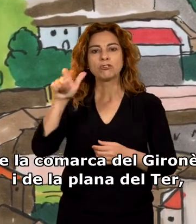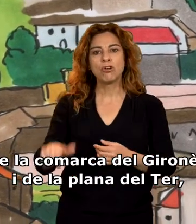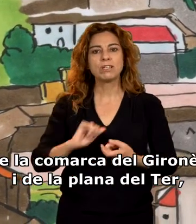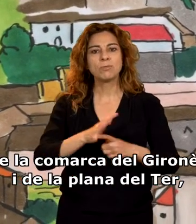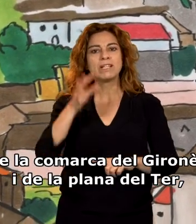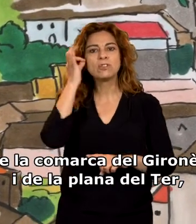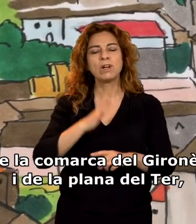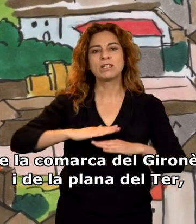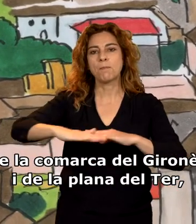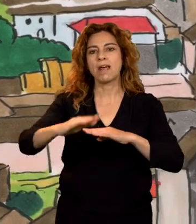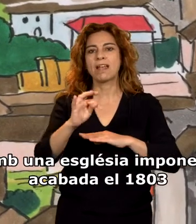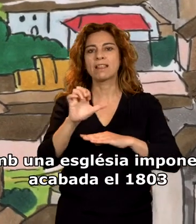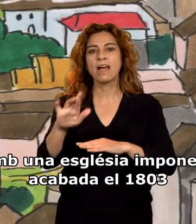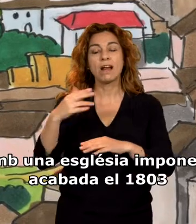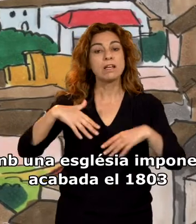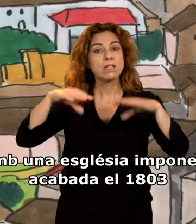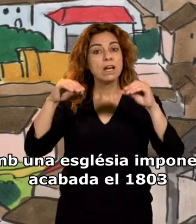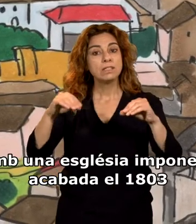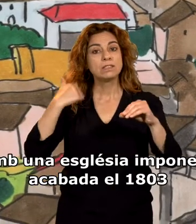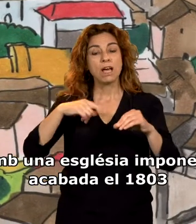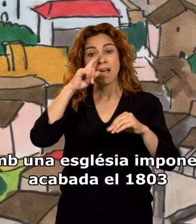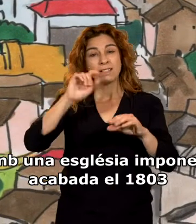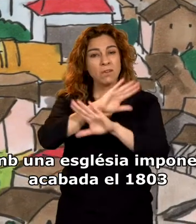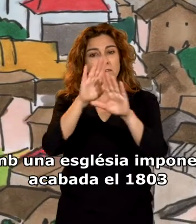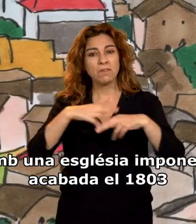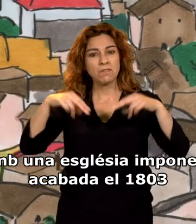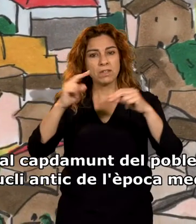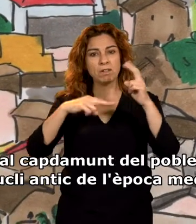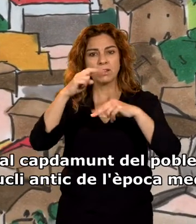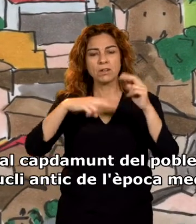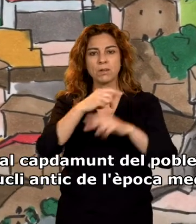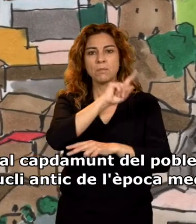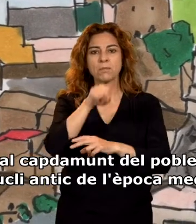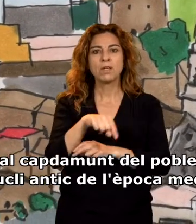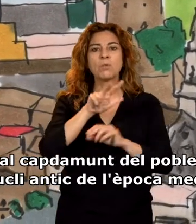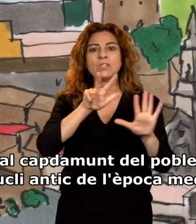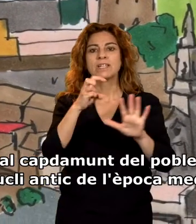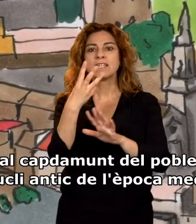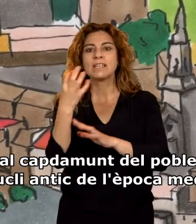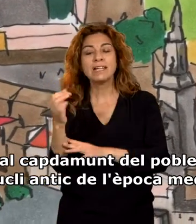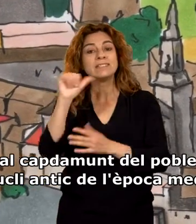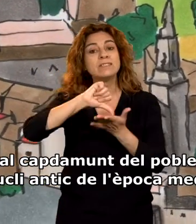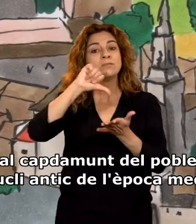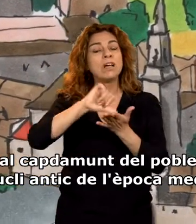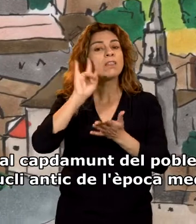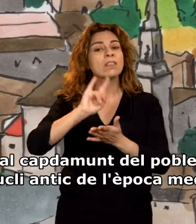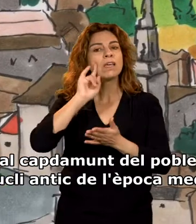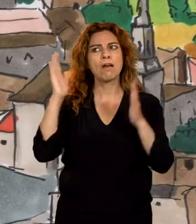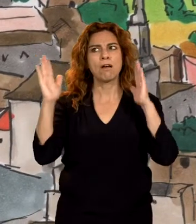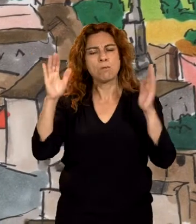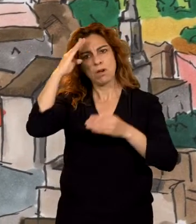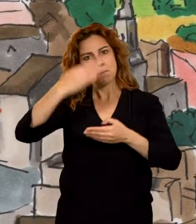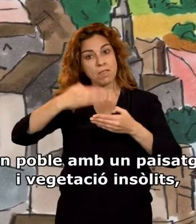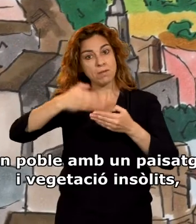del Gironès i de la plana del Ter, amb una església imponent acabada el 1803 al capdamunt del poble i un nucli antic de l'època medieval.